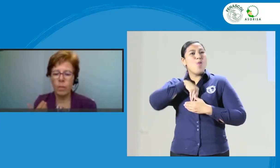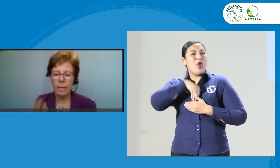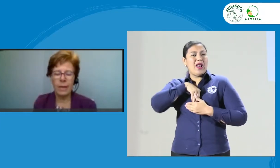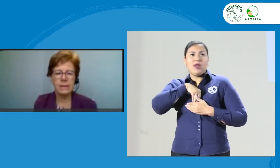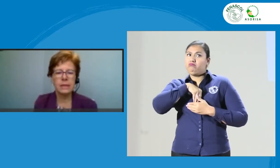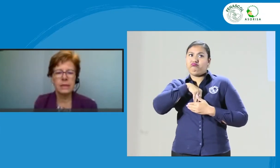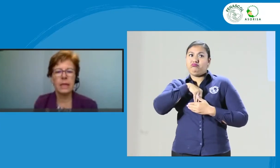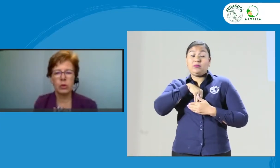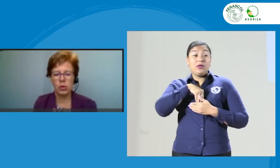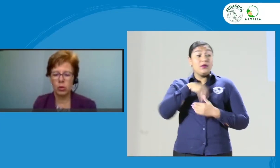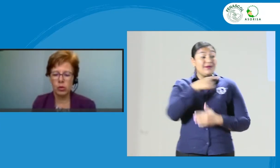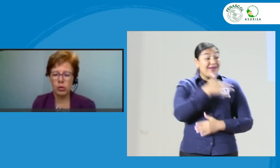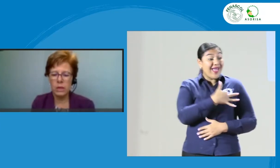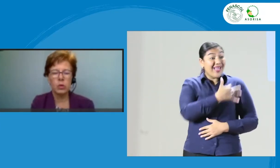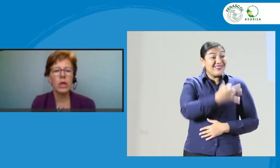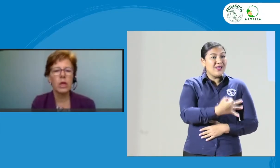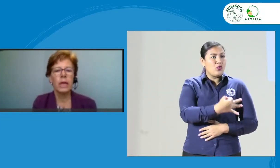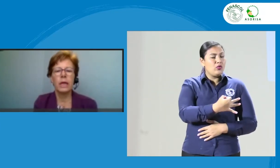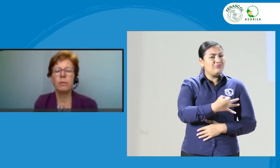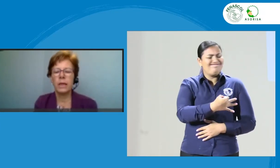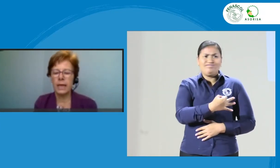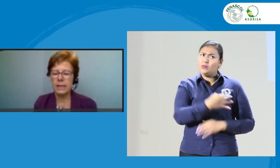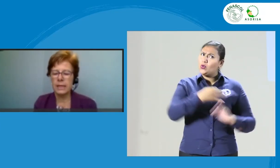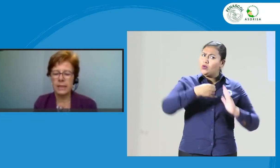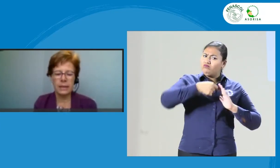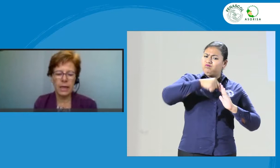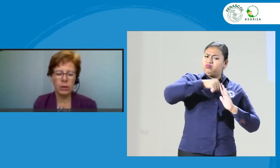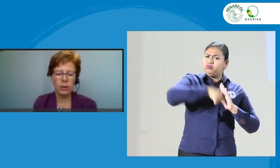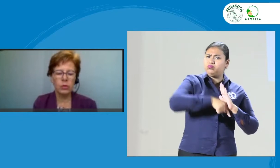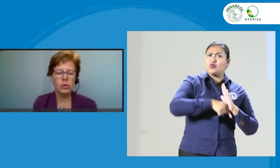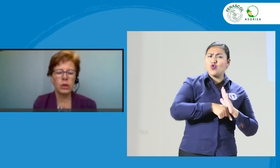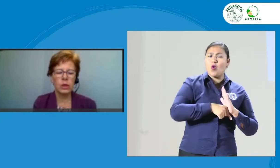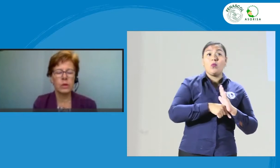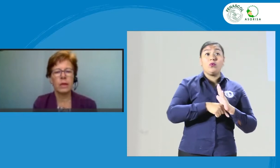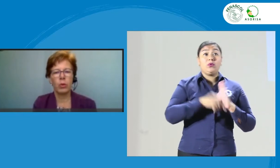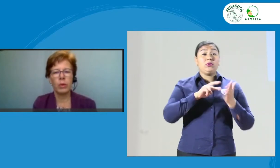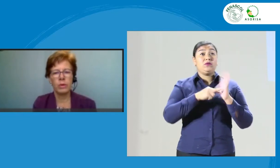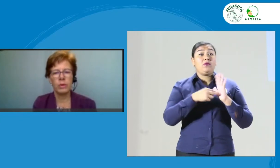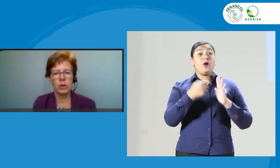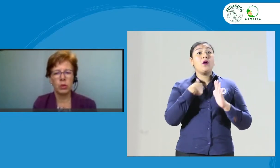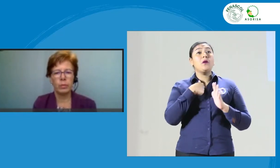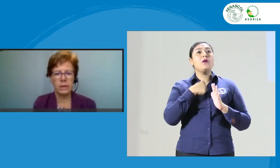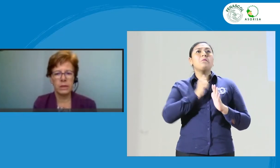más allá de nosotros mismos e implica descentrarnos de nuestra propia visión o perspectiva.